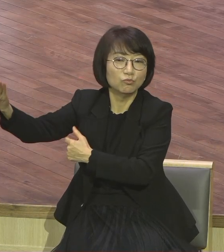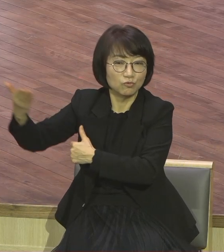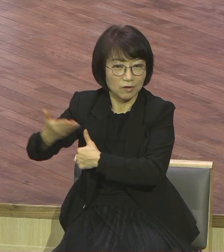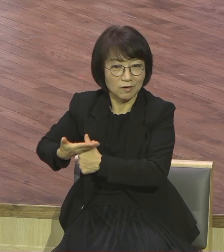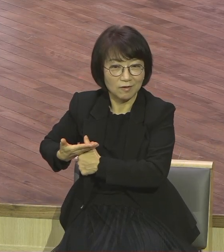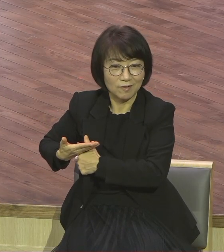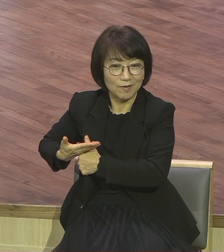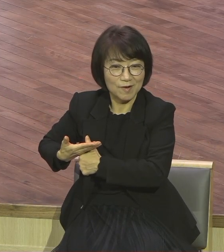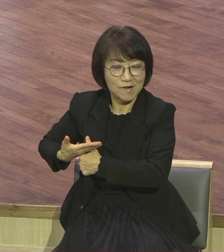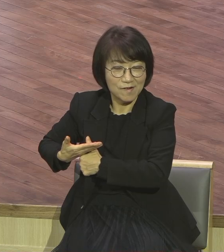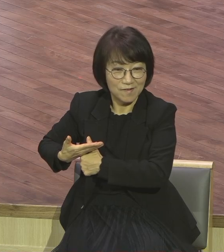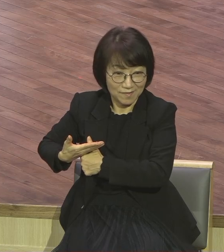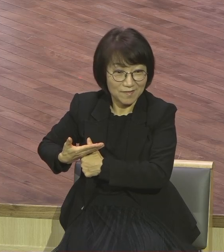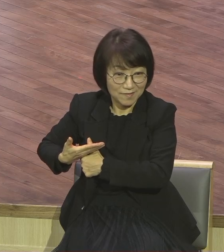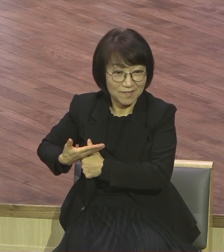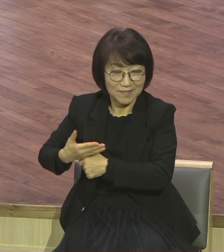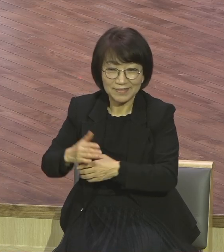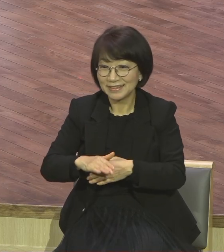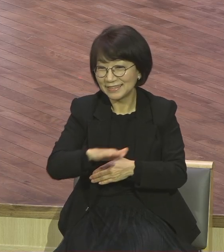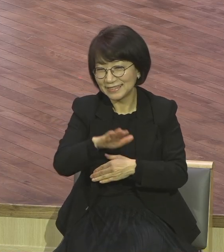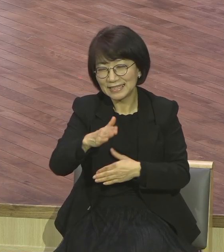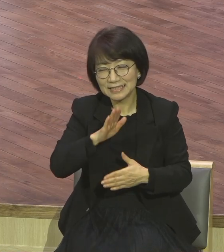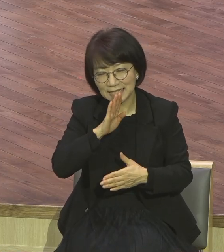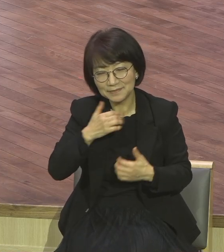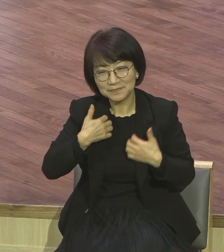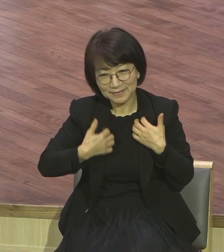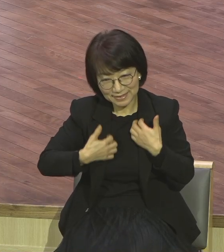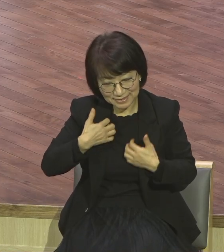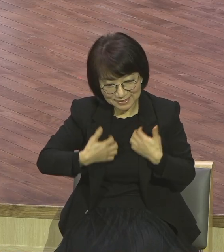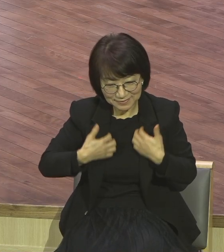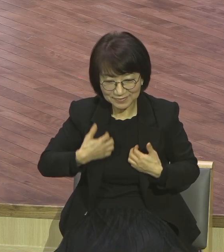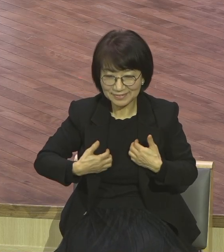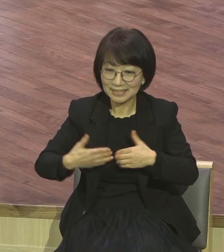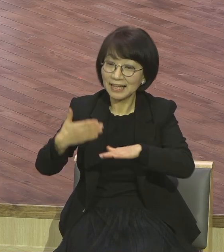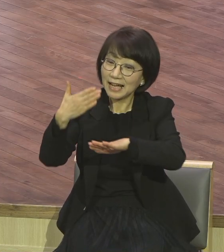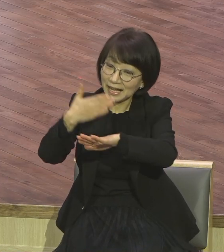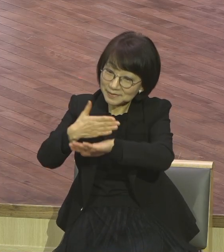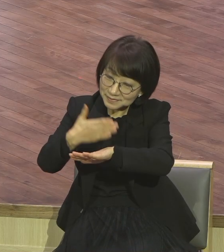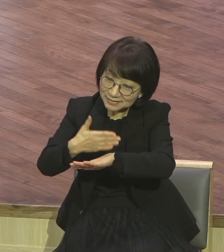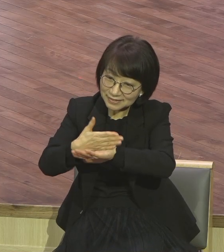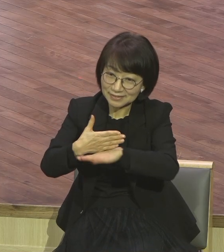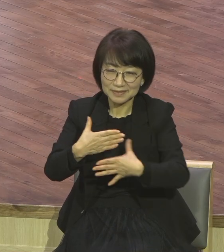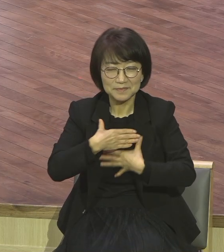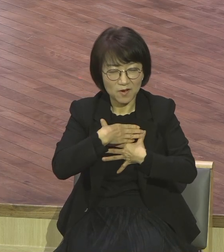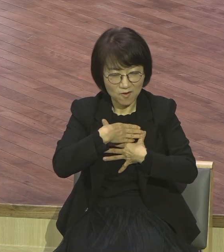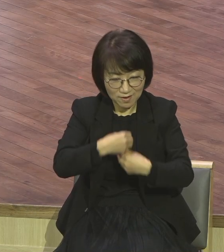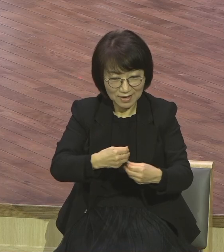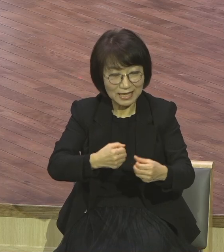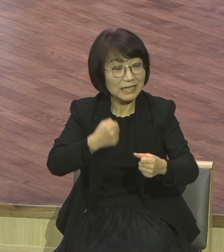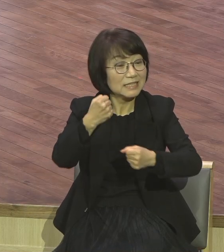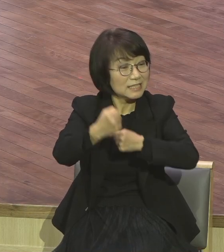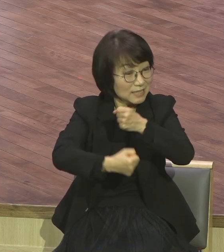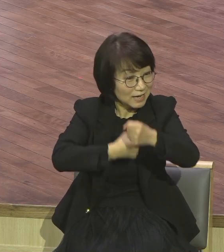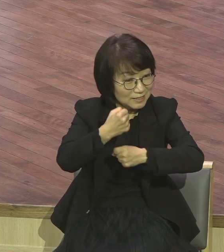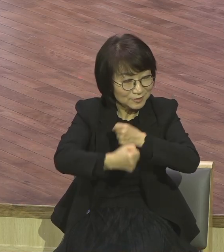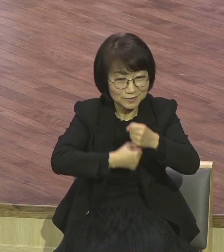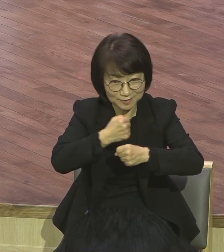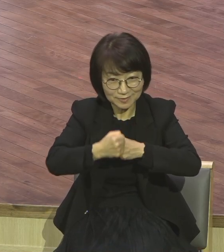여러분 참 기쁨 참 감사 참 평안 참 자유 이런 영적인 축복을